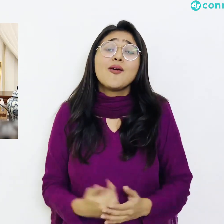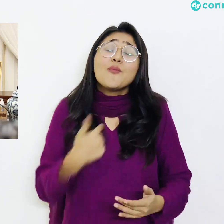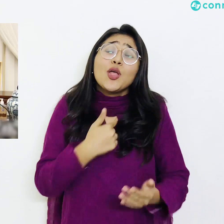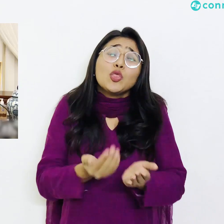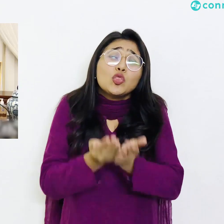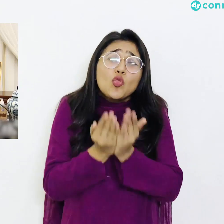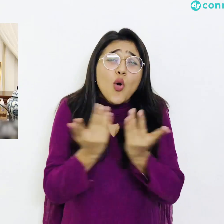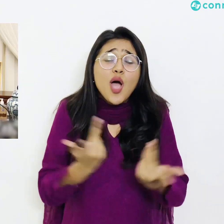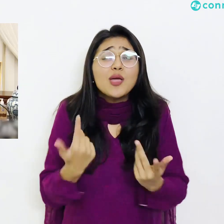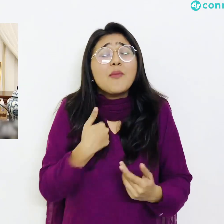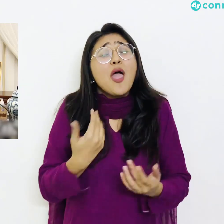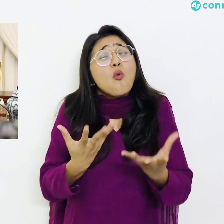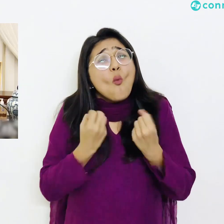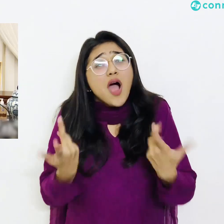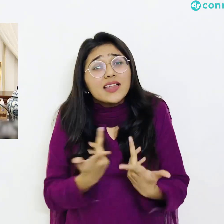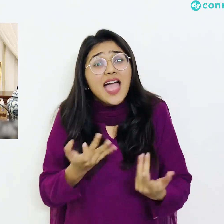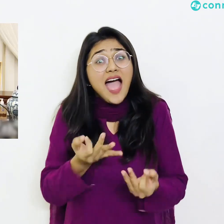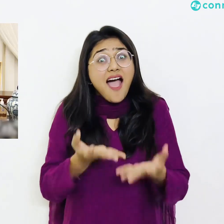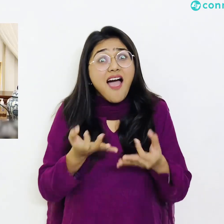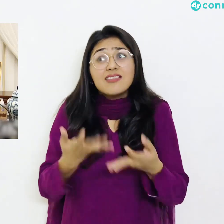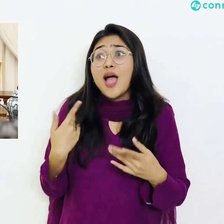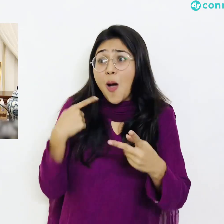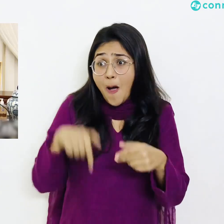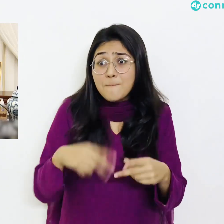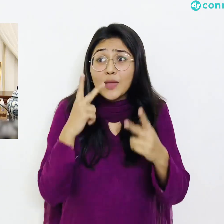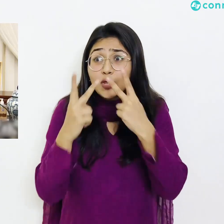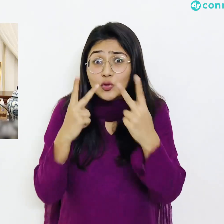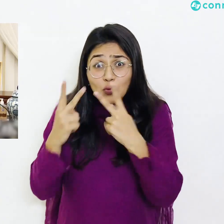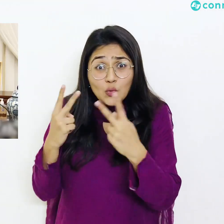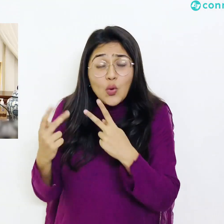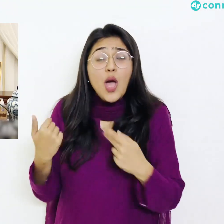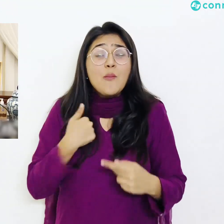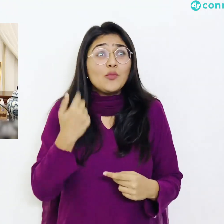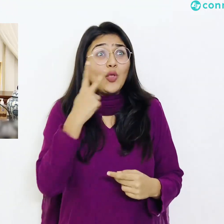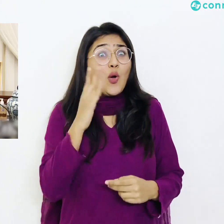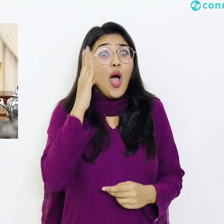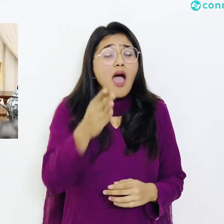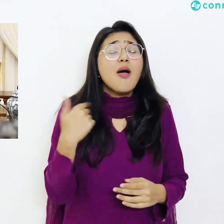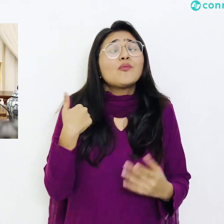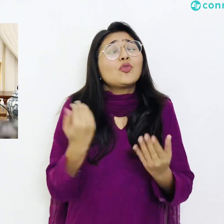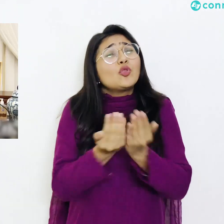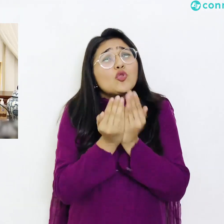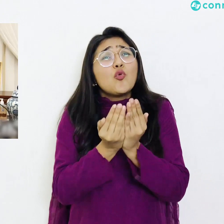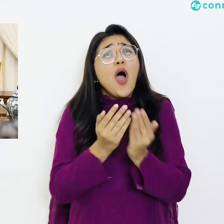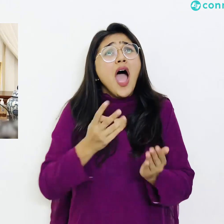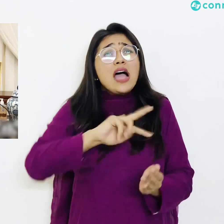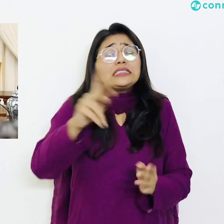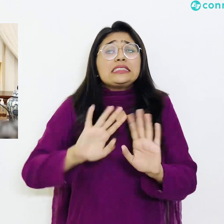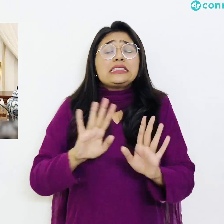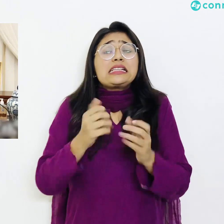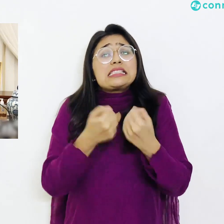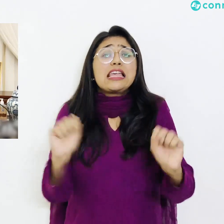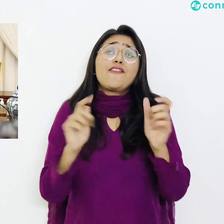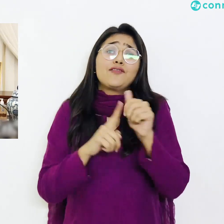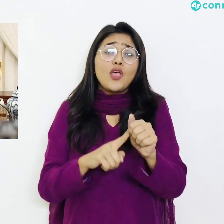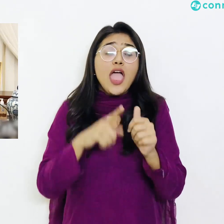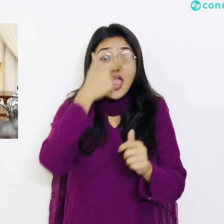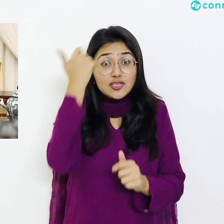جو خطرات یا جو ہمیں نظر آرہی ہیں آگے چیزیں وہ نہ ہوں اللہ تعالی کرم کریں اور آج سے دس پندرہ دن بعد